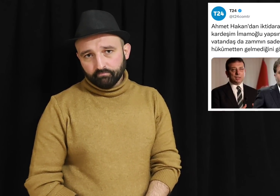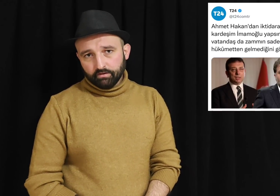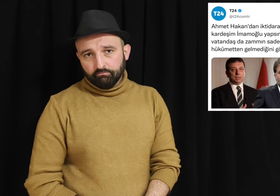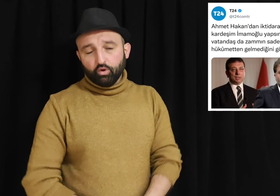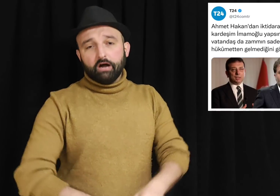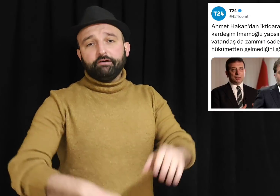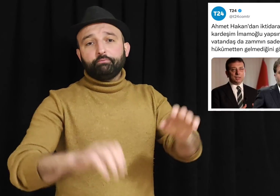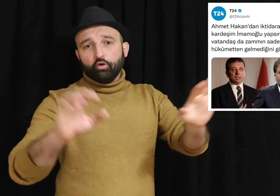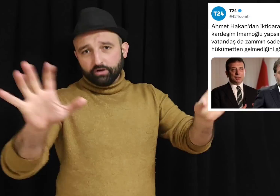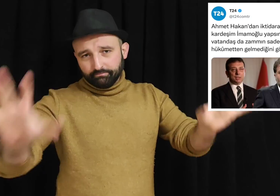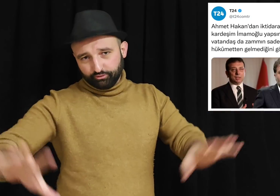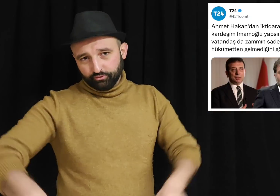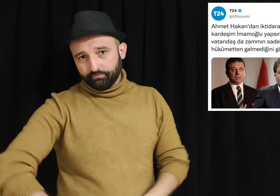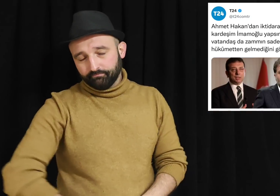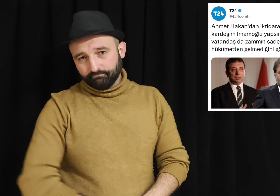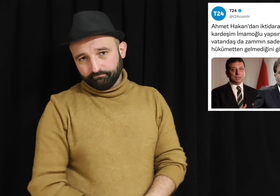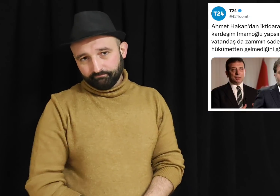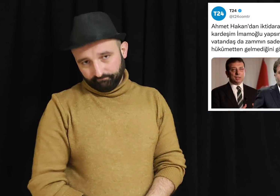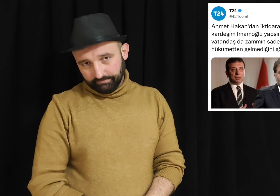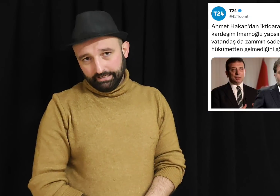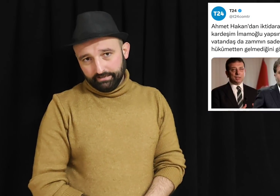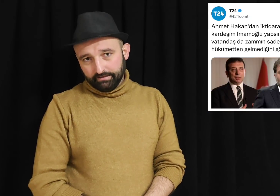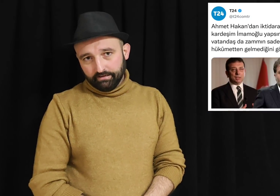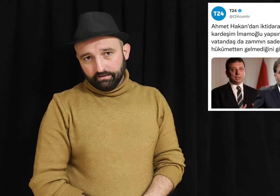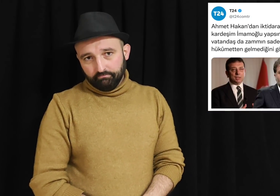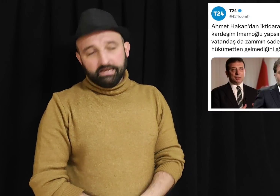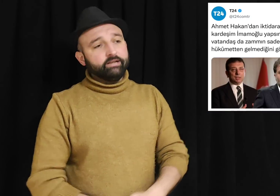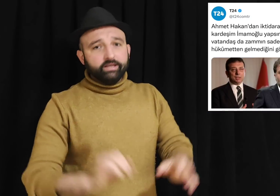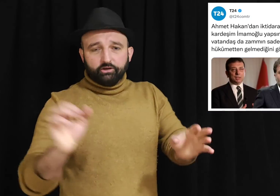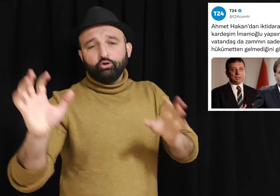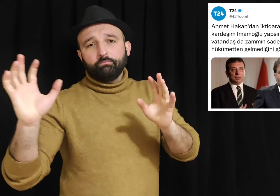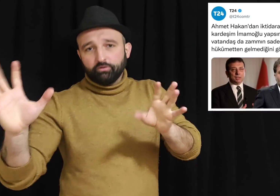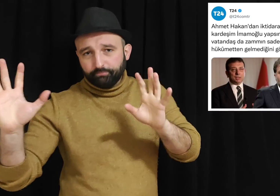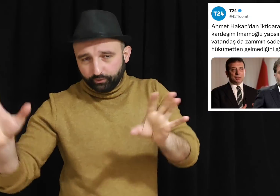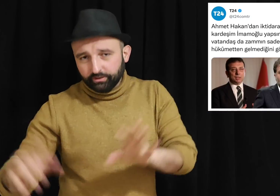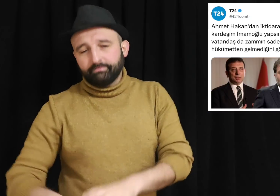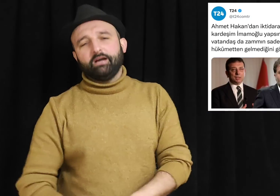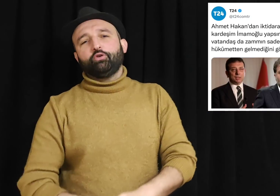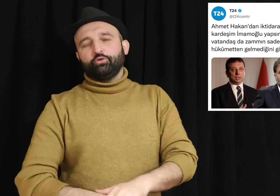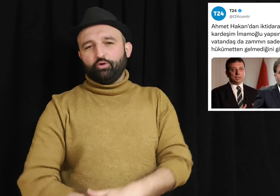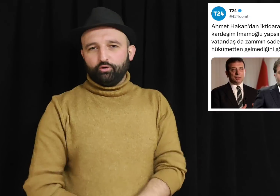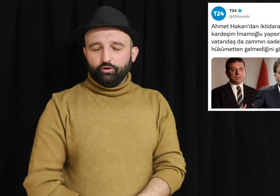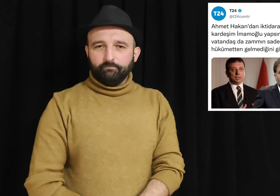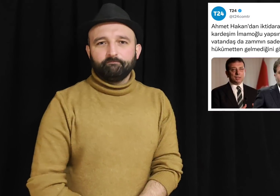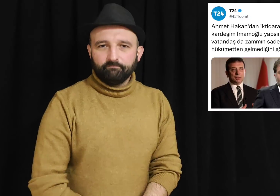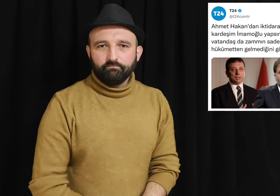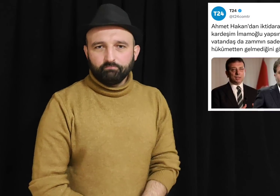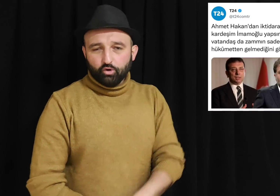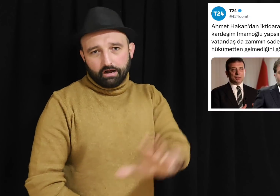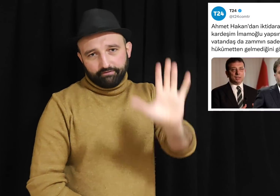Bu kafa program sunuyor. Milletteki diyor bunun programına konuk oluyor. Bu kafa.